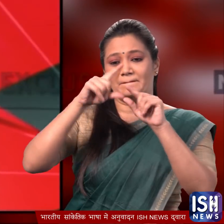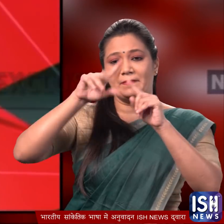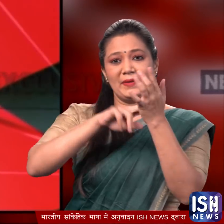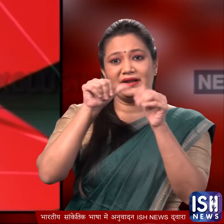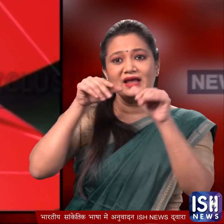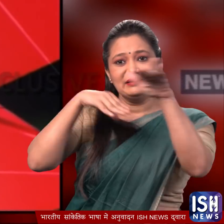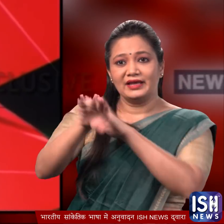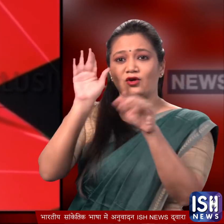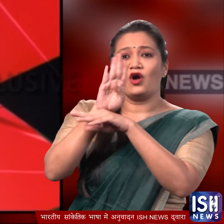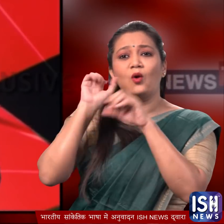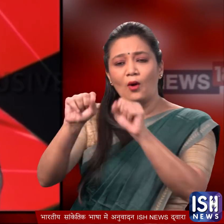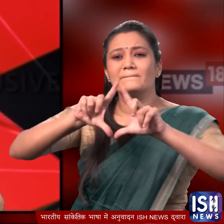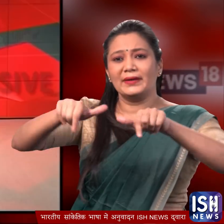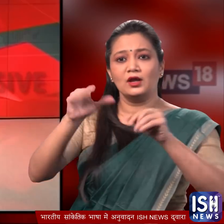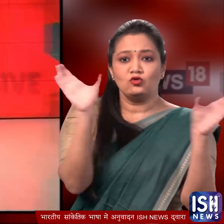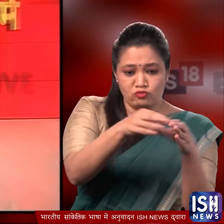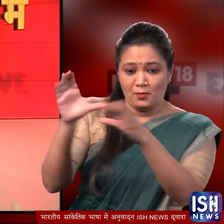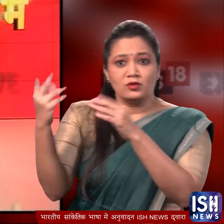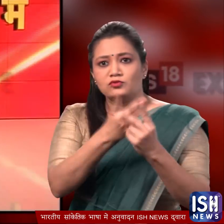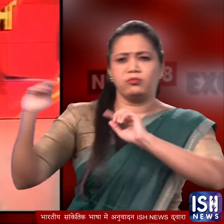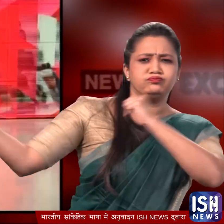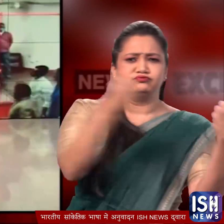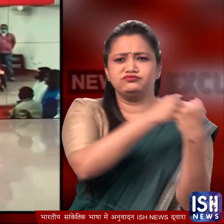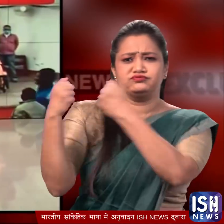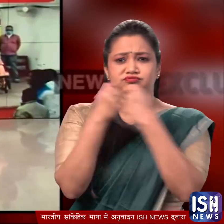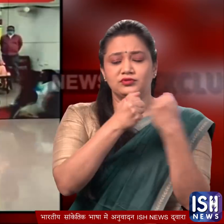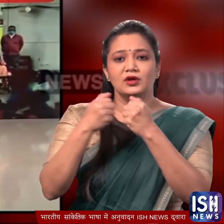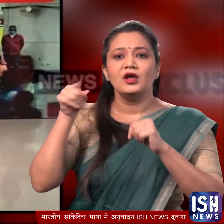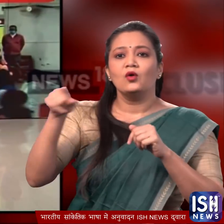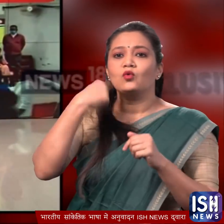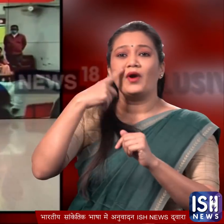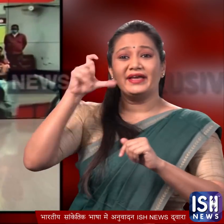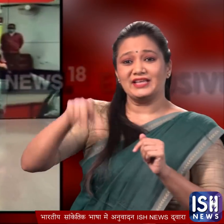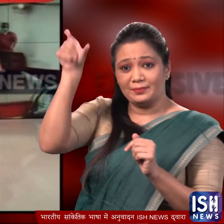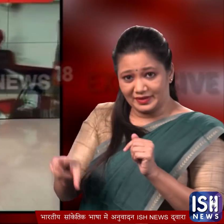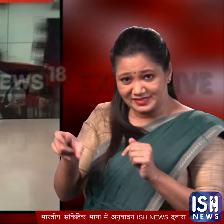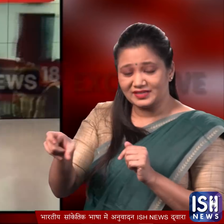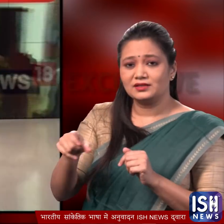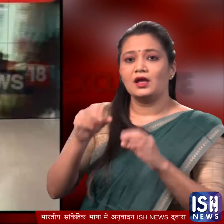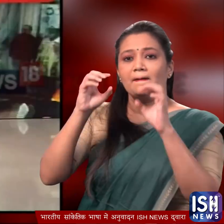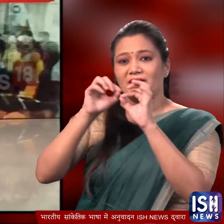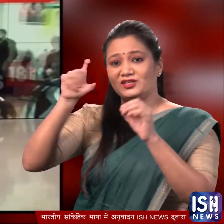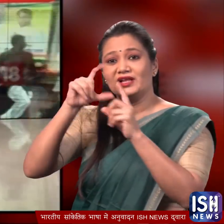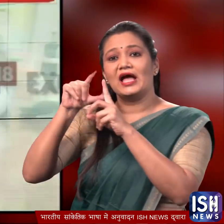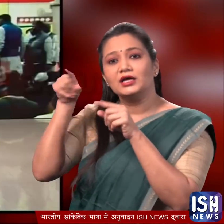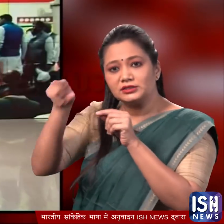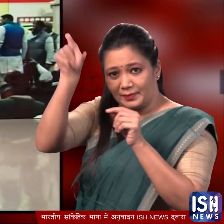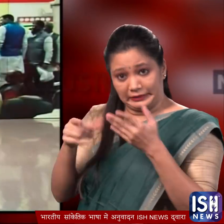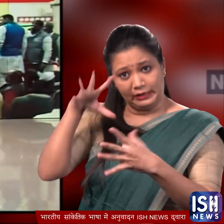बैठक के दौरान दो गुट अपस में मिड़ गए यह नामा पार्टी दफ्तर में राज्य के नय प्रभारी और पूर्व केंद्रियों मंत्री भक्त चरणदास के